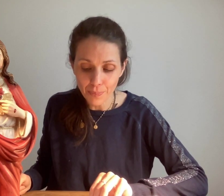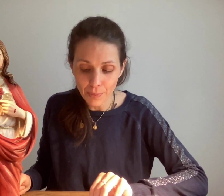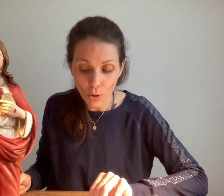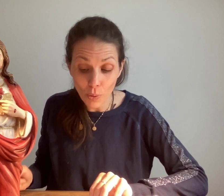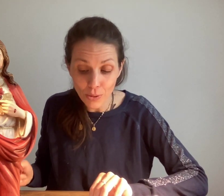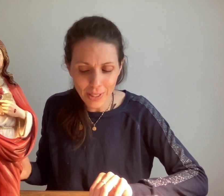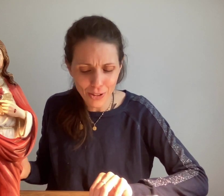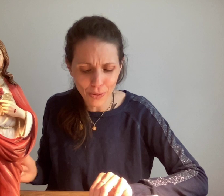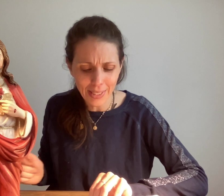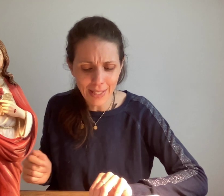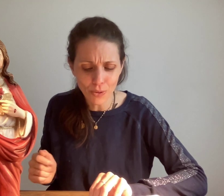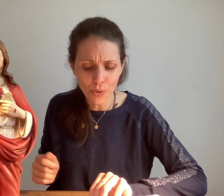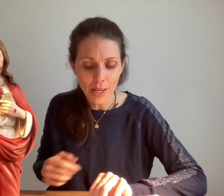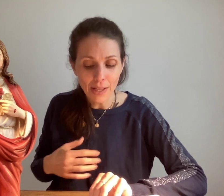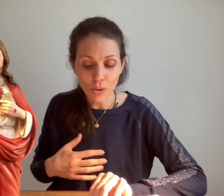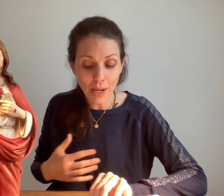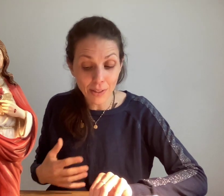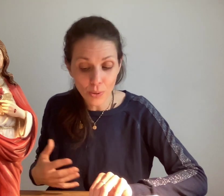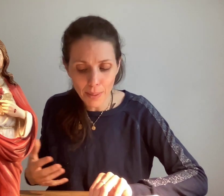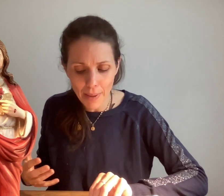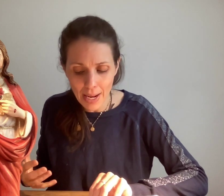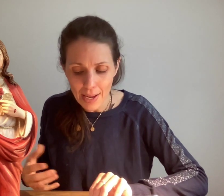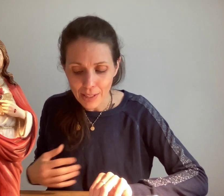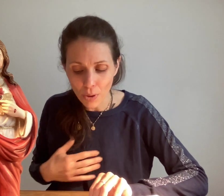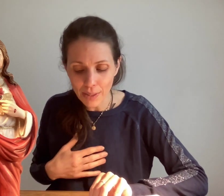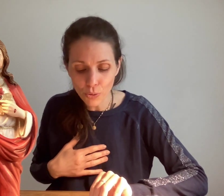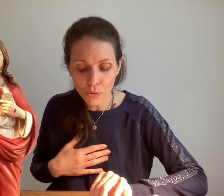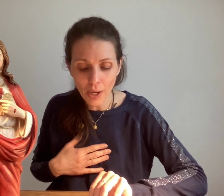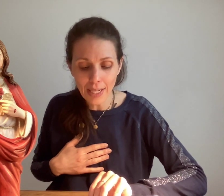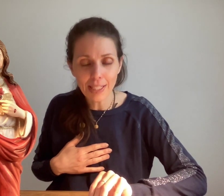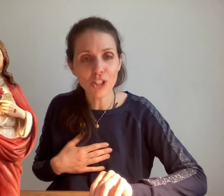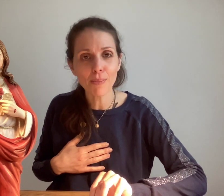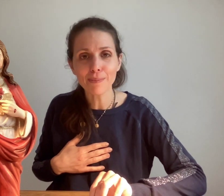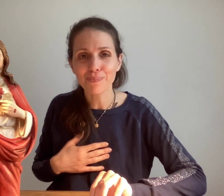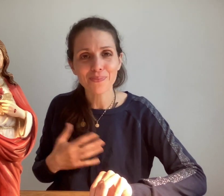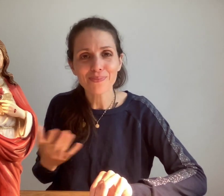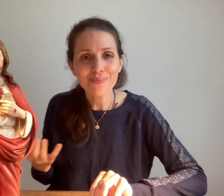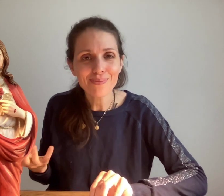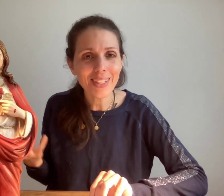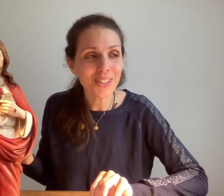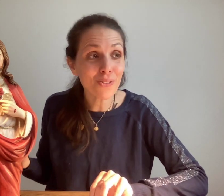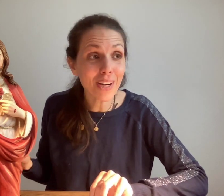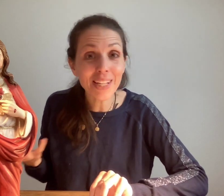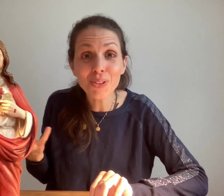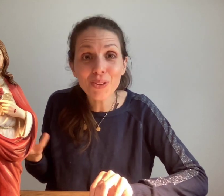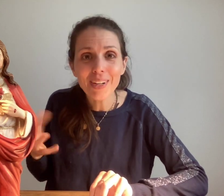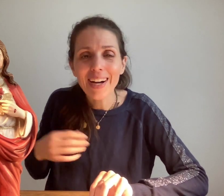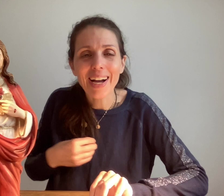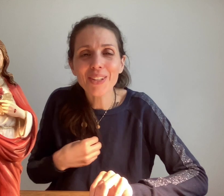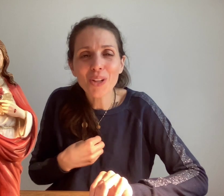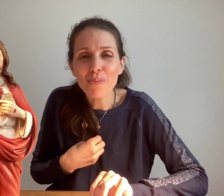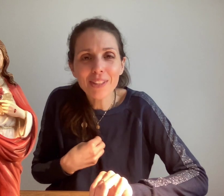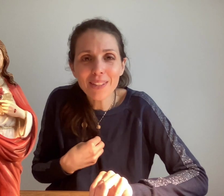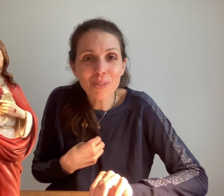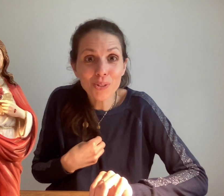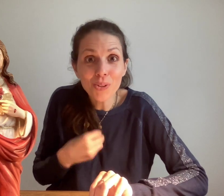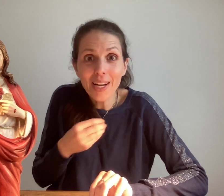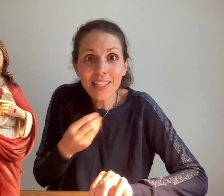dans l'oiseau qui chante et gazouille, dans l'agneau qui belle, dans la tourterelle qui gênue. » Donc voilà, à notre petite mesure à la